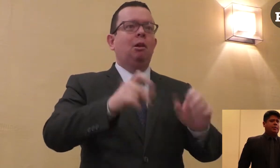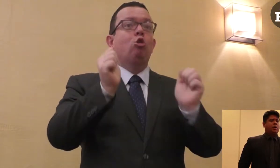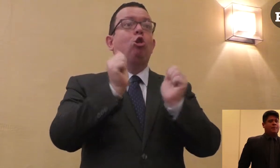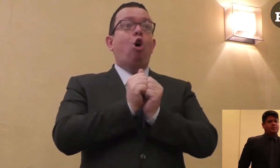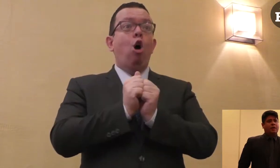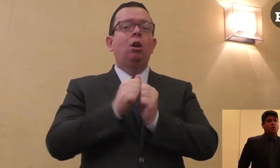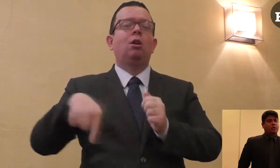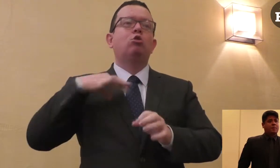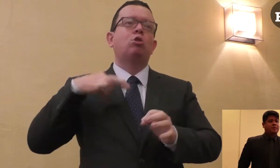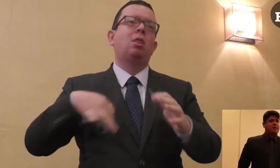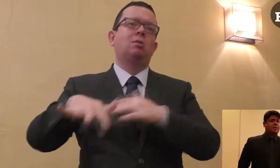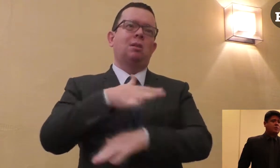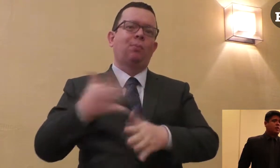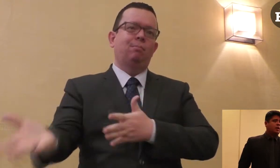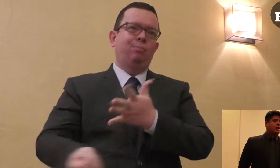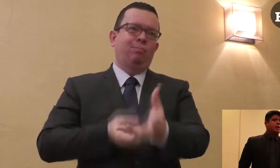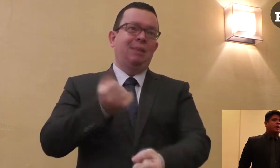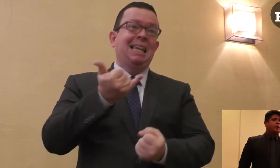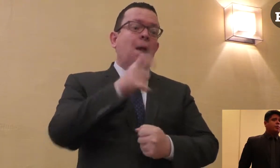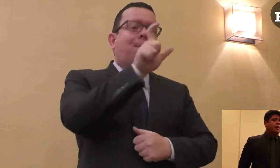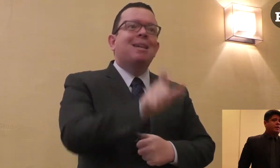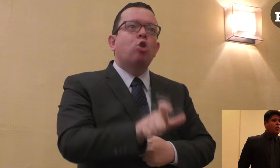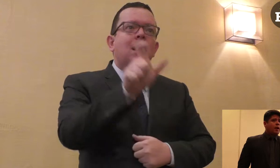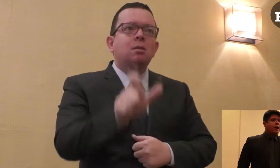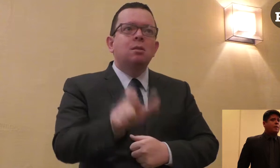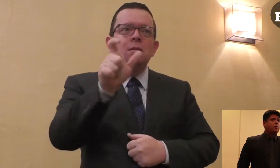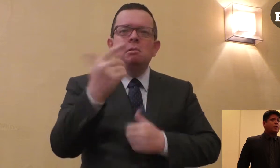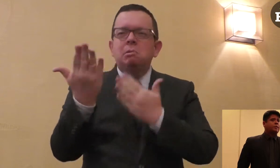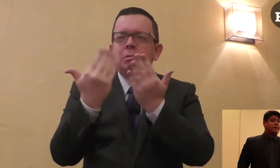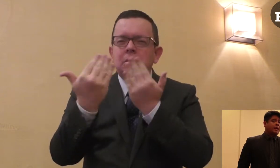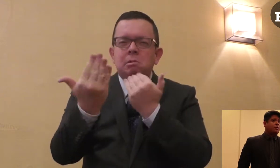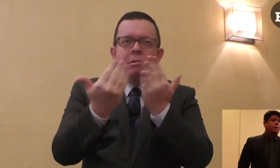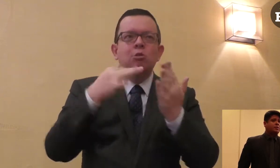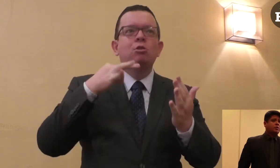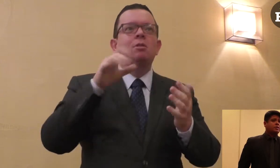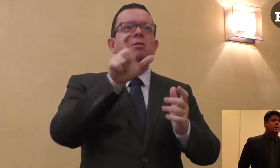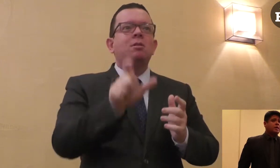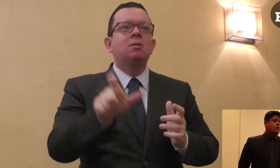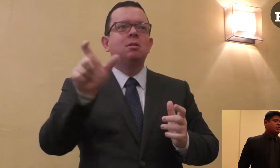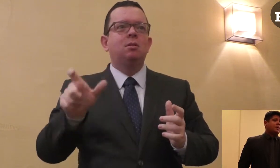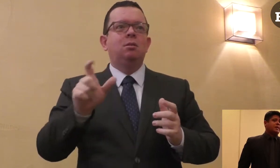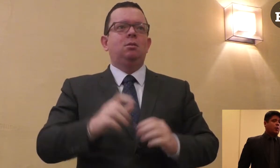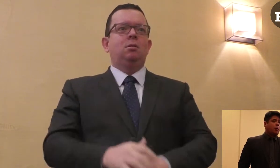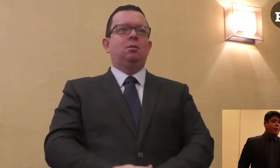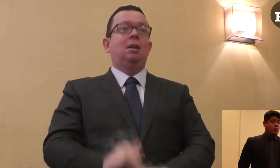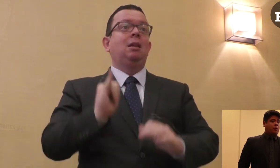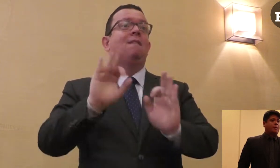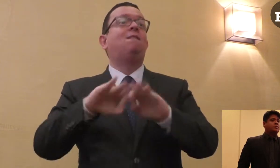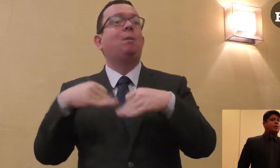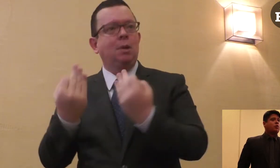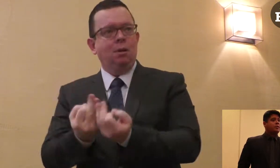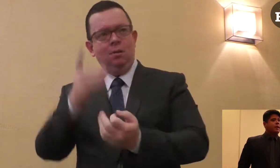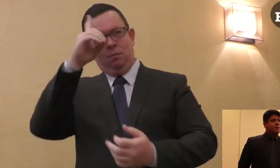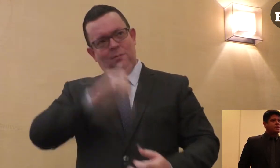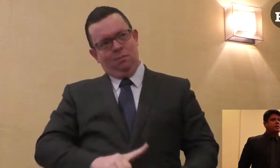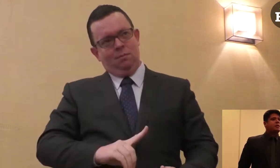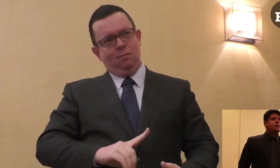como uno de los requerimientos principales que tenemos las personas con discapacidad en Venezuela. El poder dialogar, poder tratar con las personas y no solamente